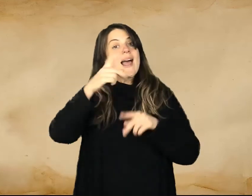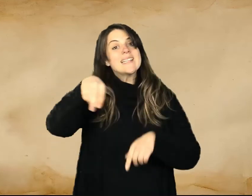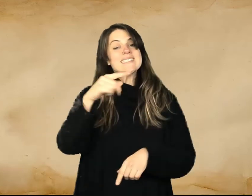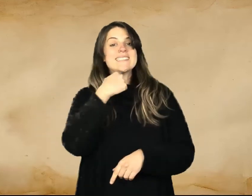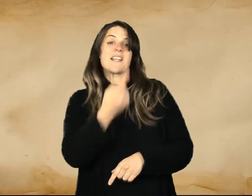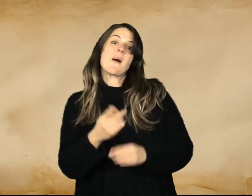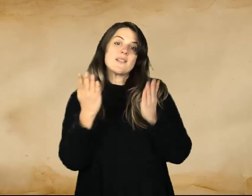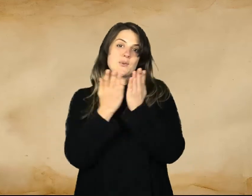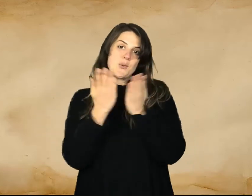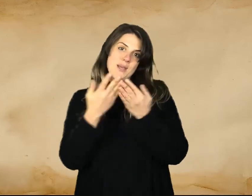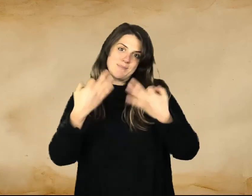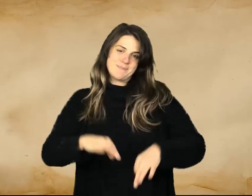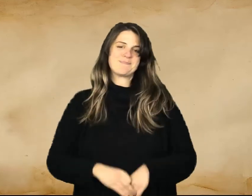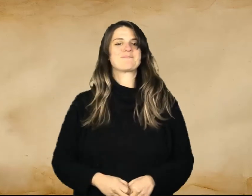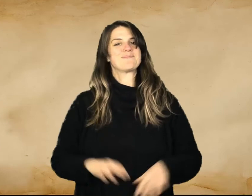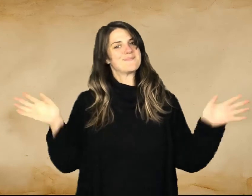Ojalá les sirva para estudiar. ¡Nos vemos!